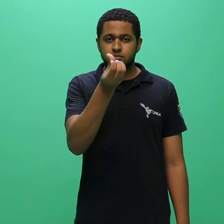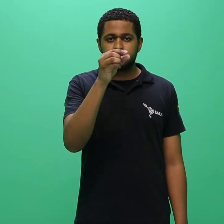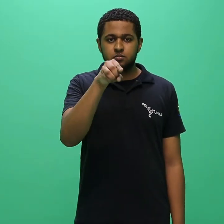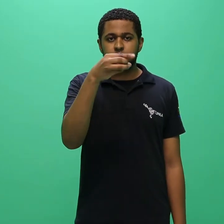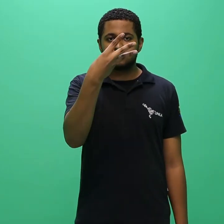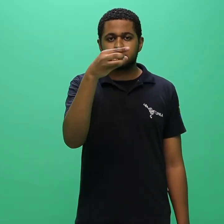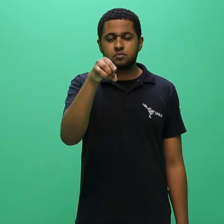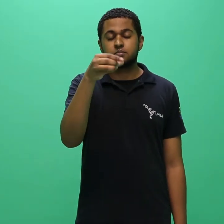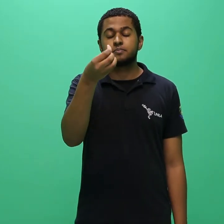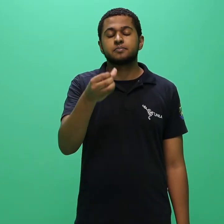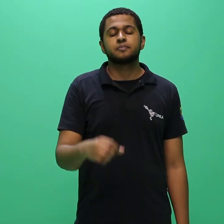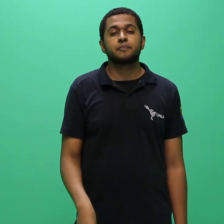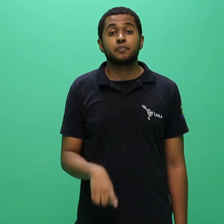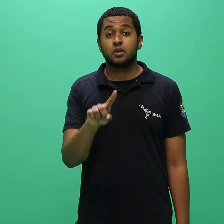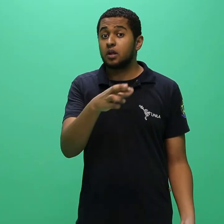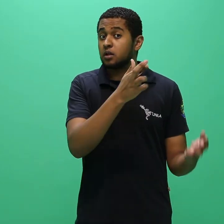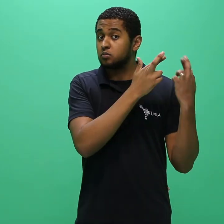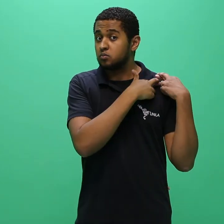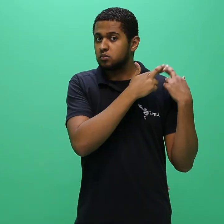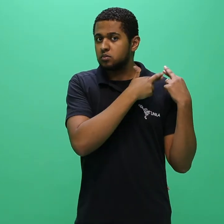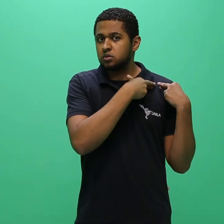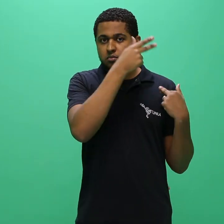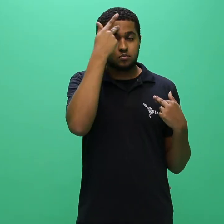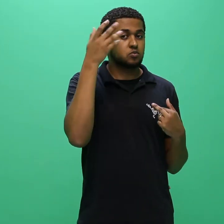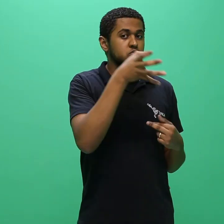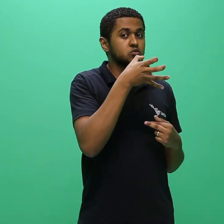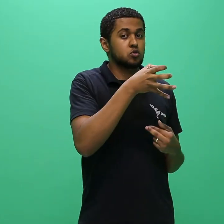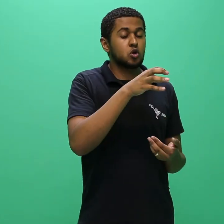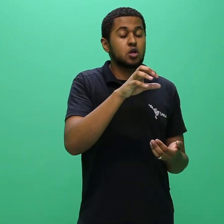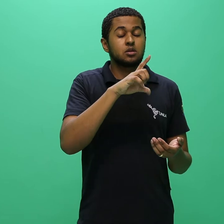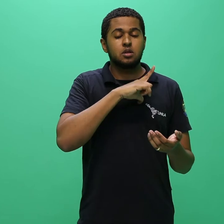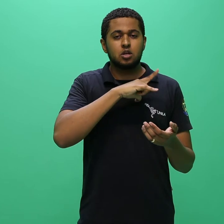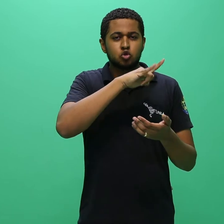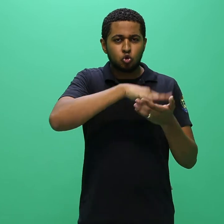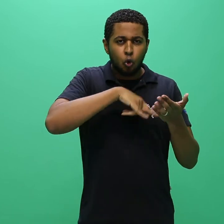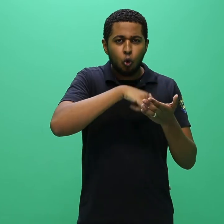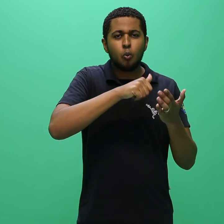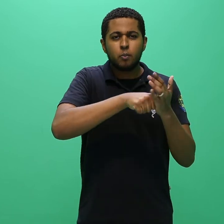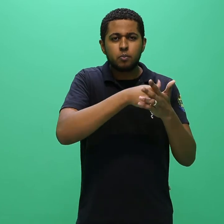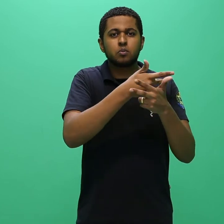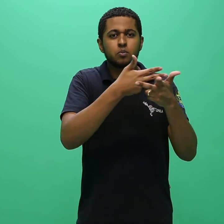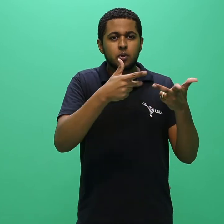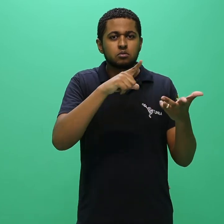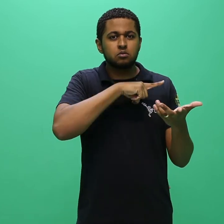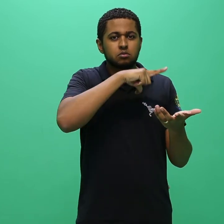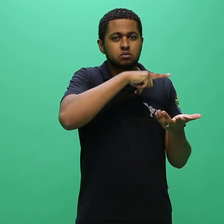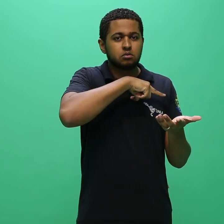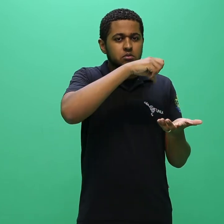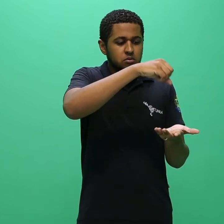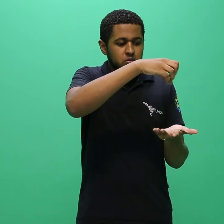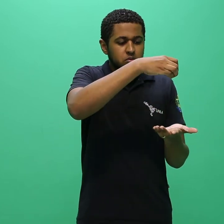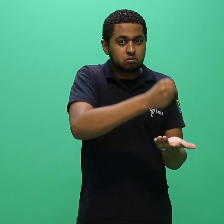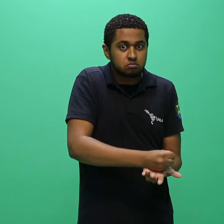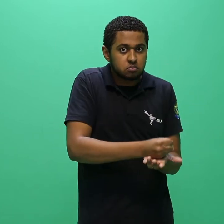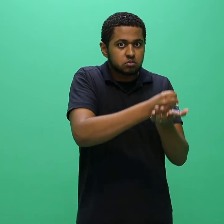ou cancelamento do requerimento. 6.3.6. É